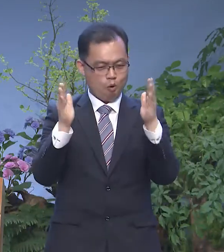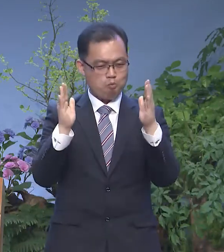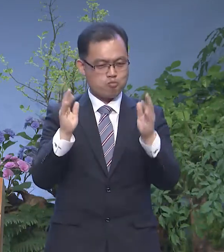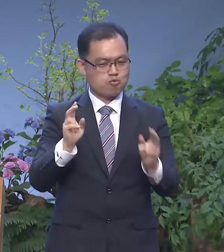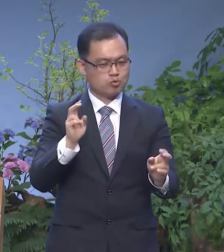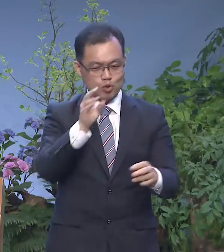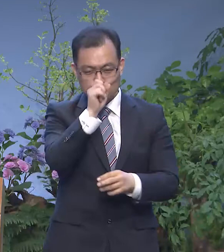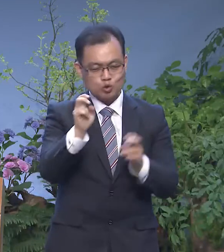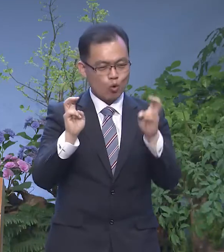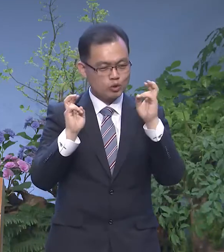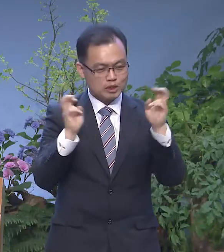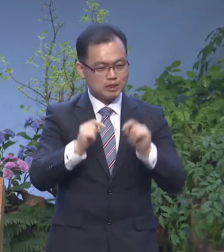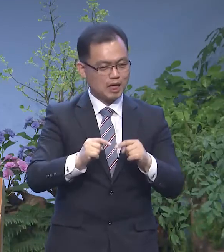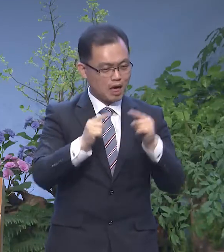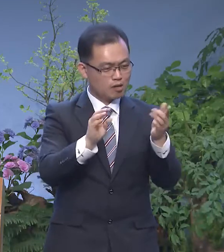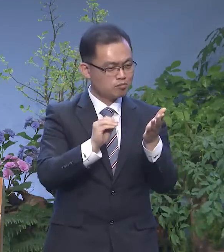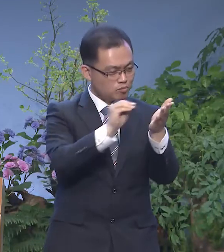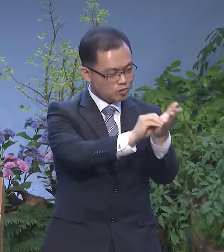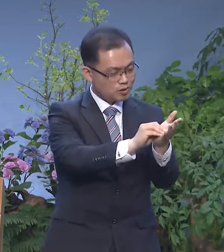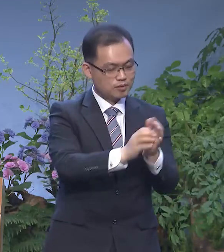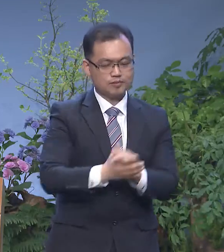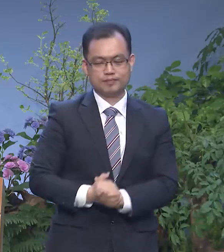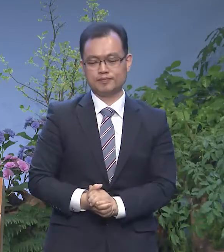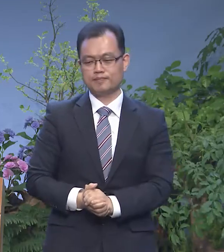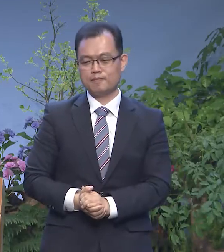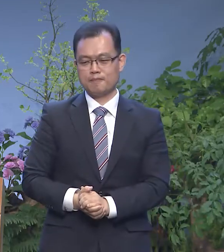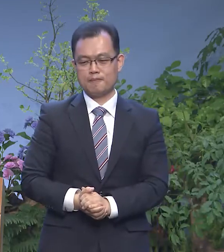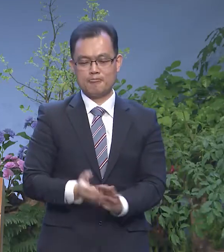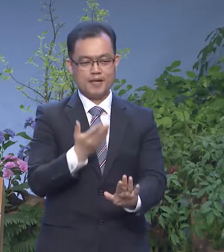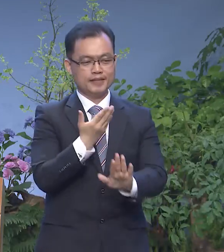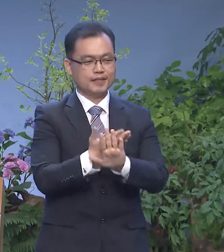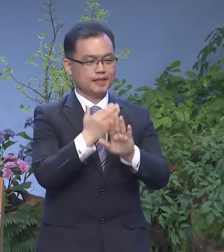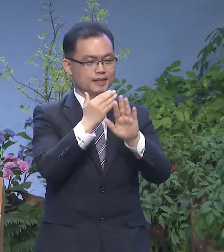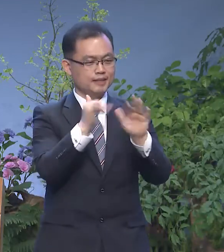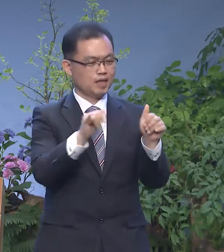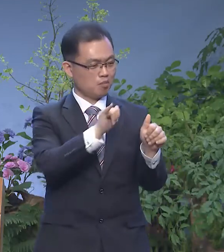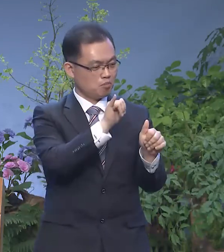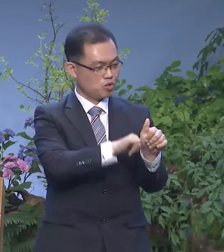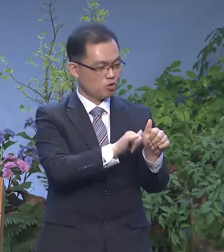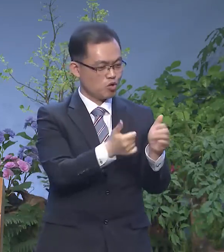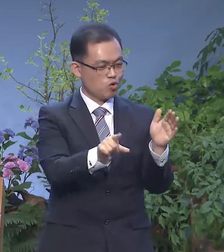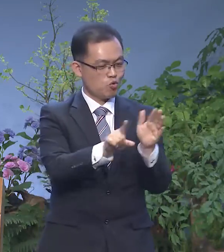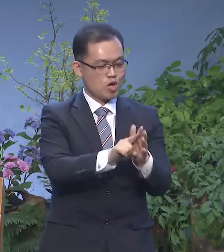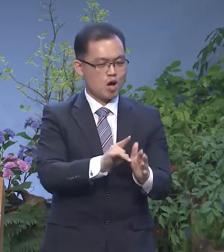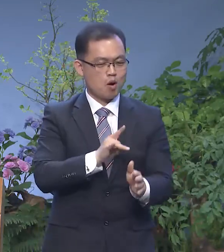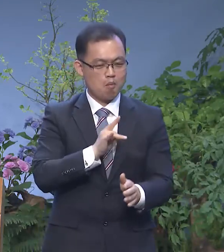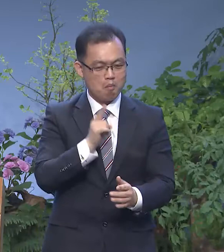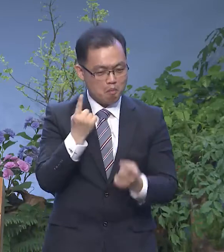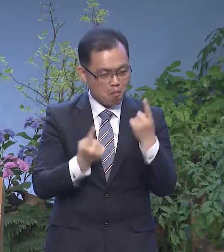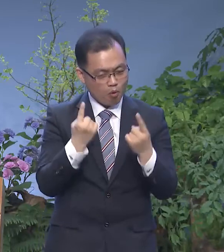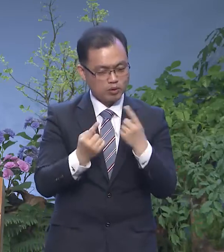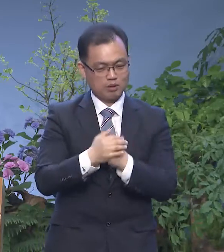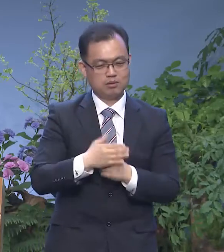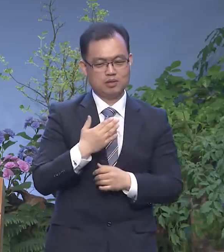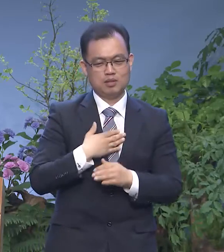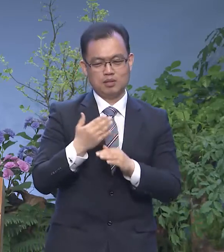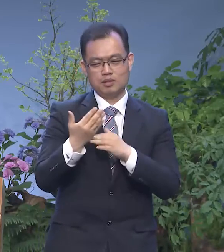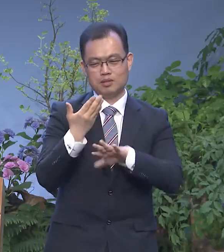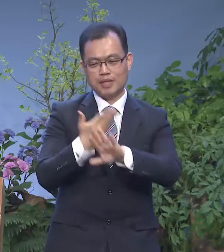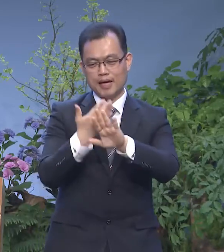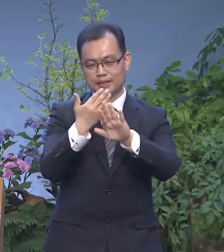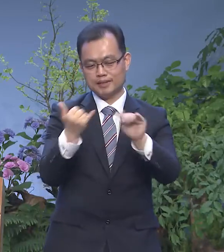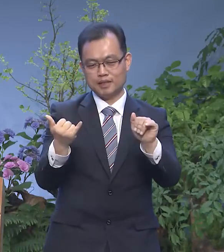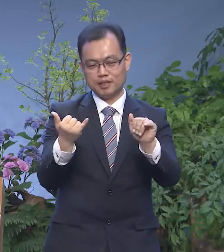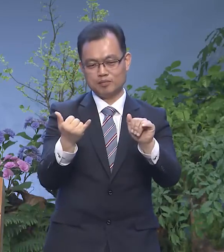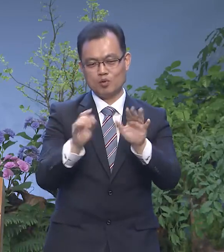직장에 들어가는 것 여러분들 다 남을 숨기기 보다는 내가 다른 사람부터 숨김 받기 위해서